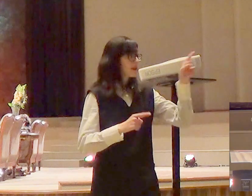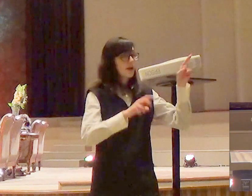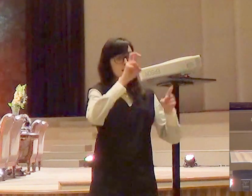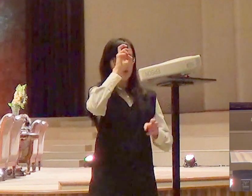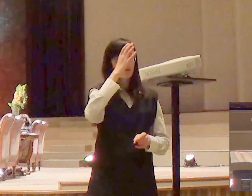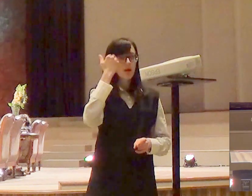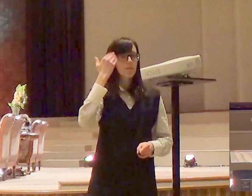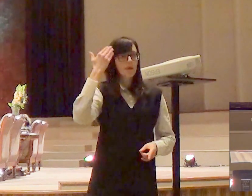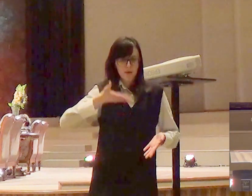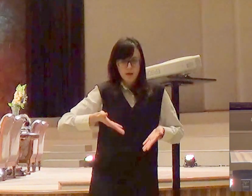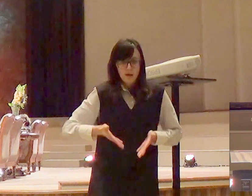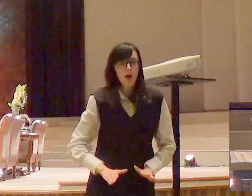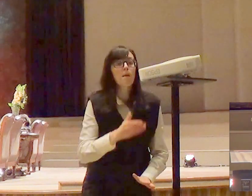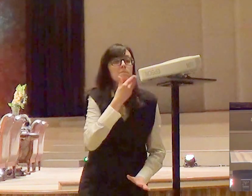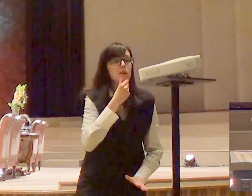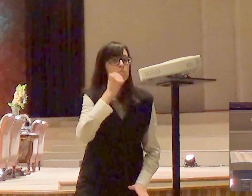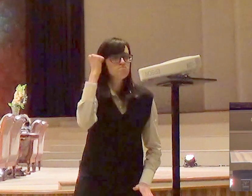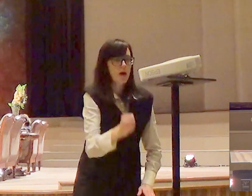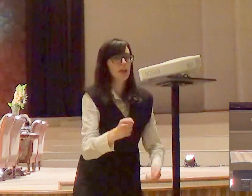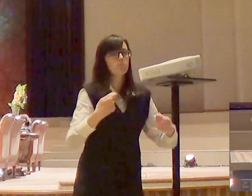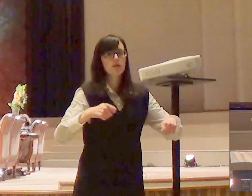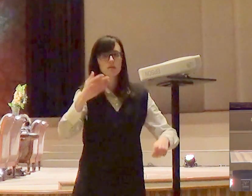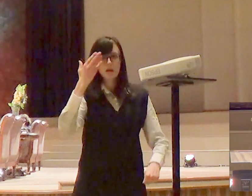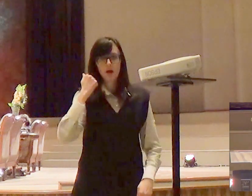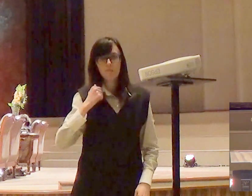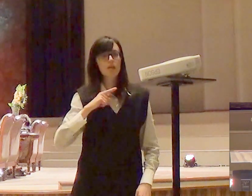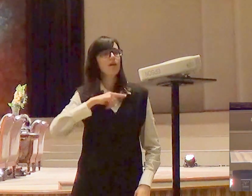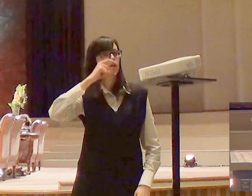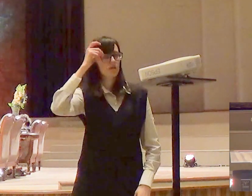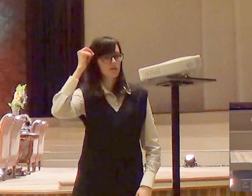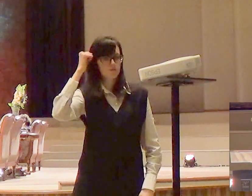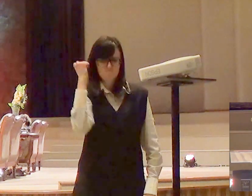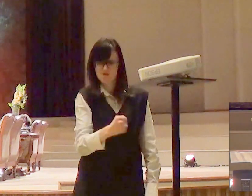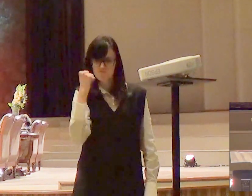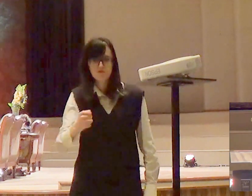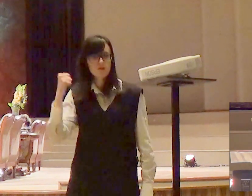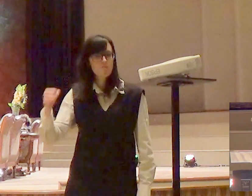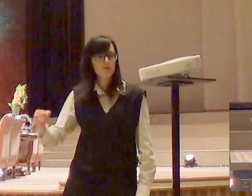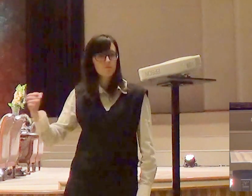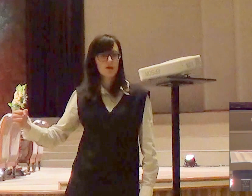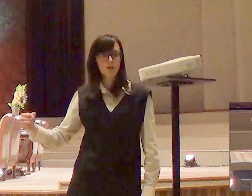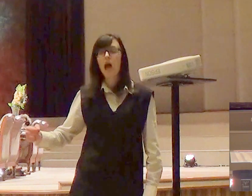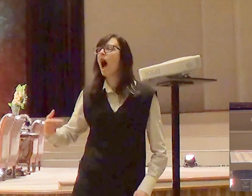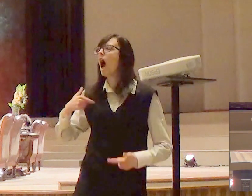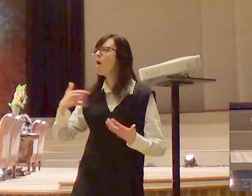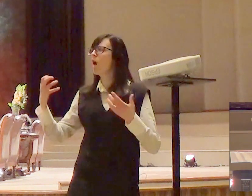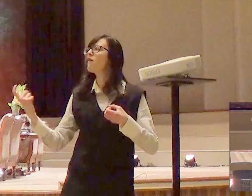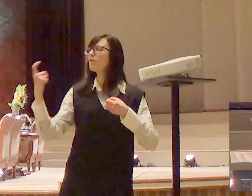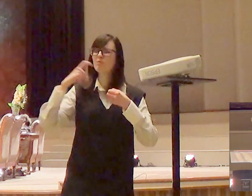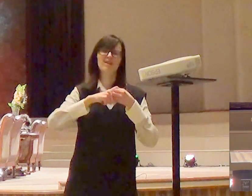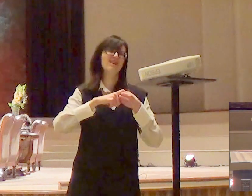que aquilo que parecia ser a terra que mana leite e mel era a terra da desgraça na vida deles